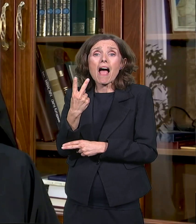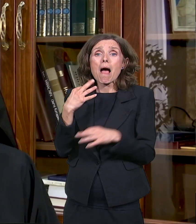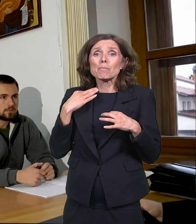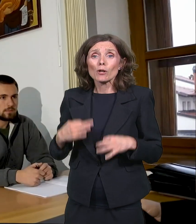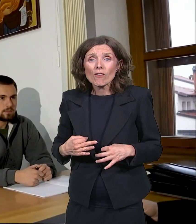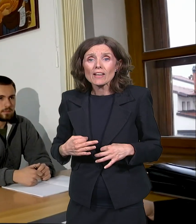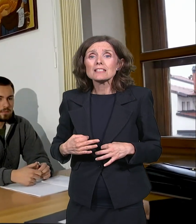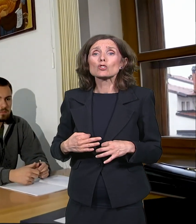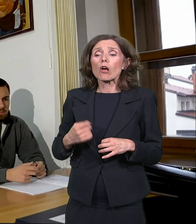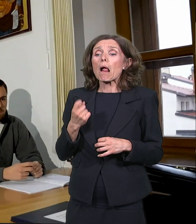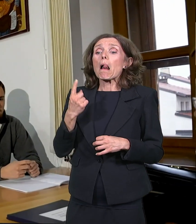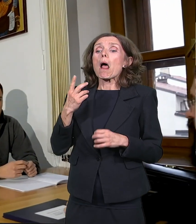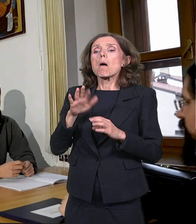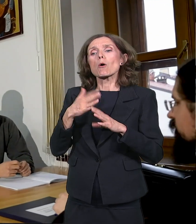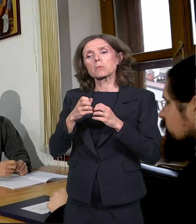škole.